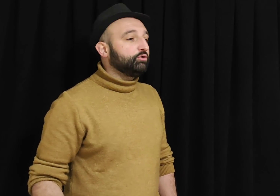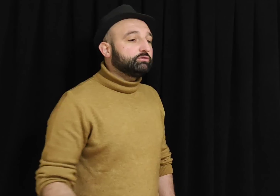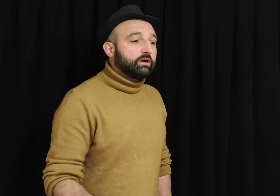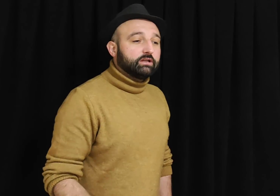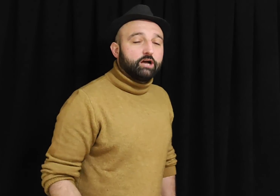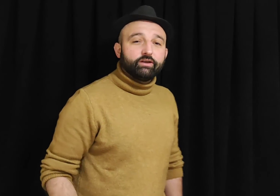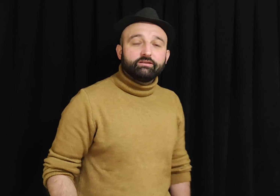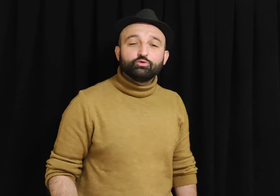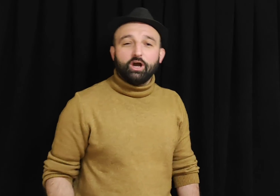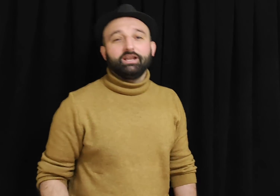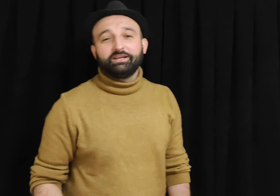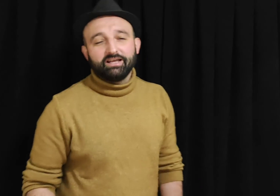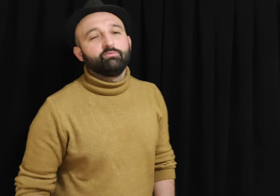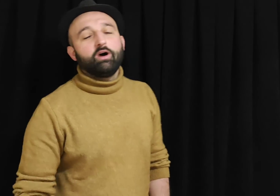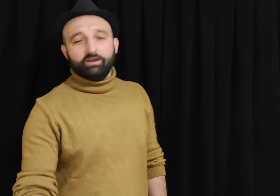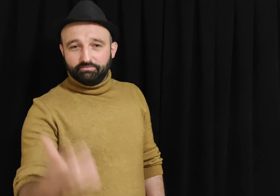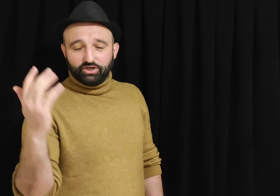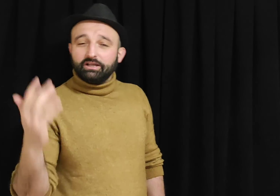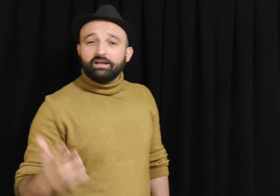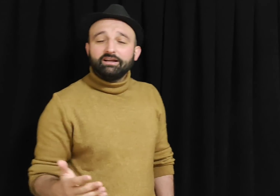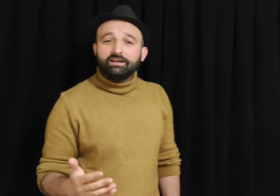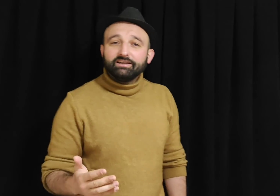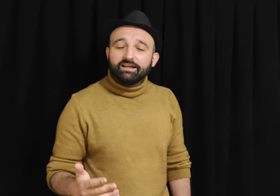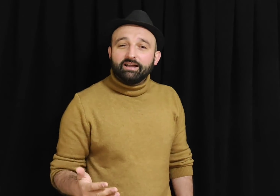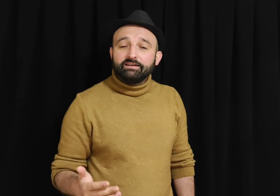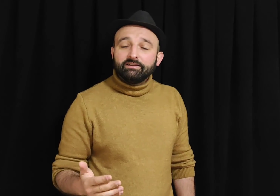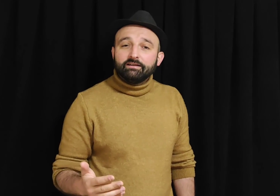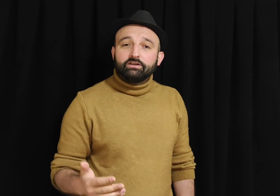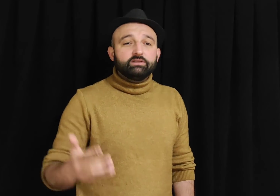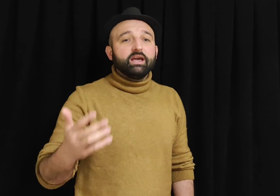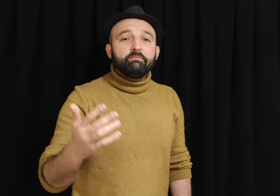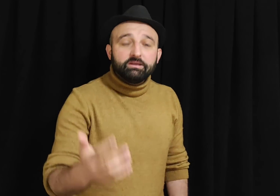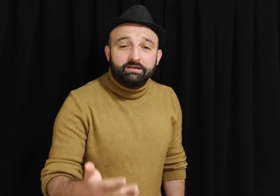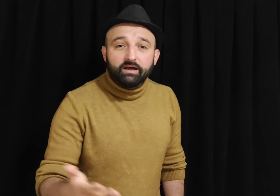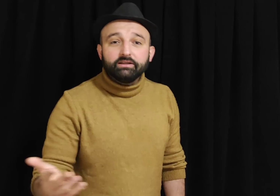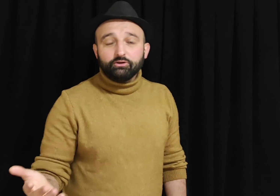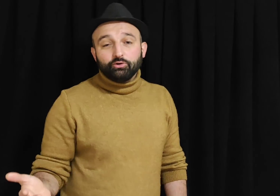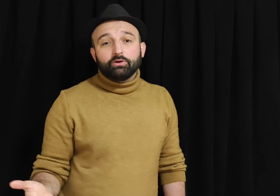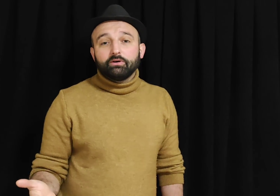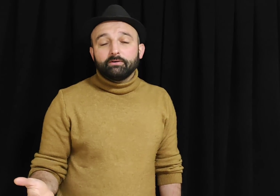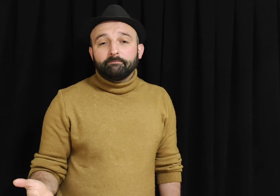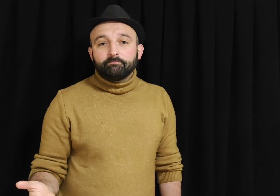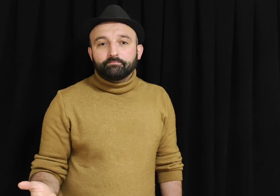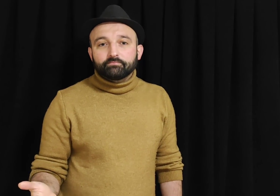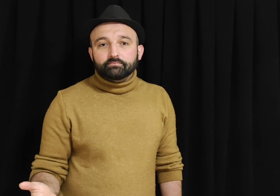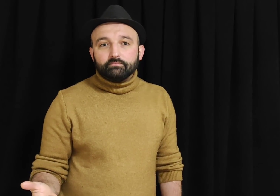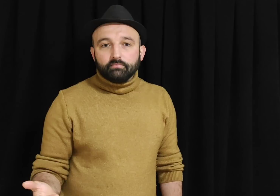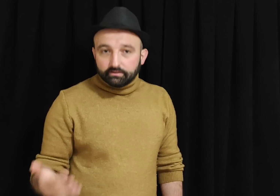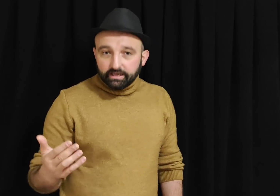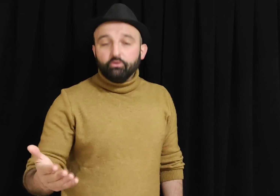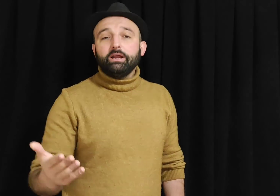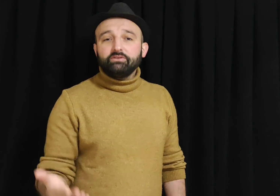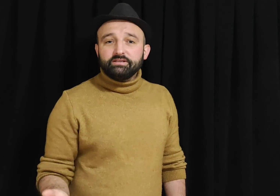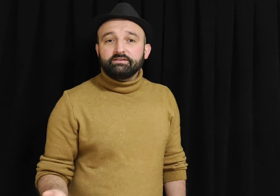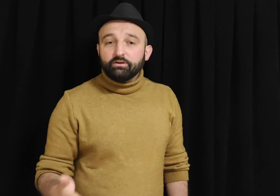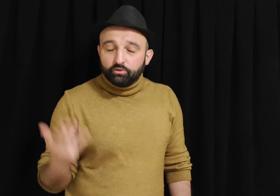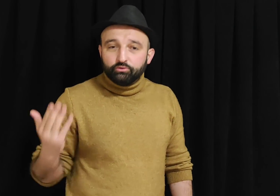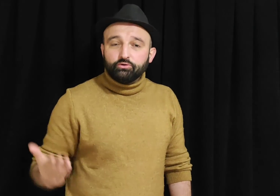100 lira daha veririm uçakla gidelim. O ayrı bir şey de. Yani git gel 1 milyarı geçiyor. Sen öğrencisin. Sen onu düşün.